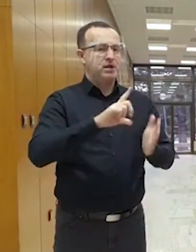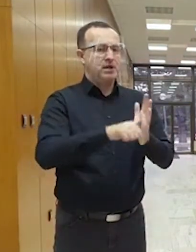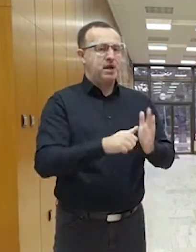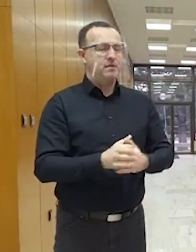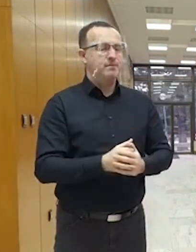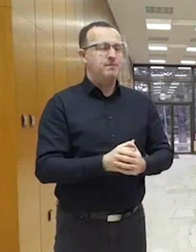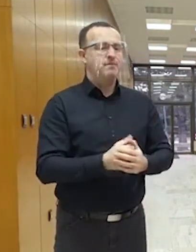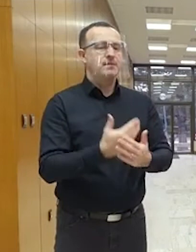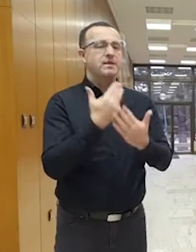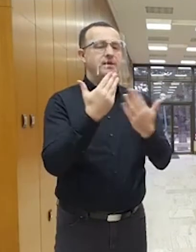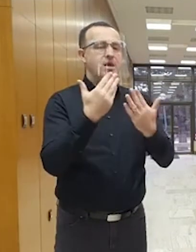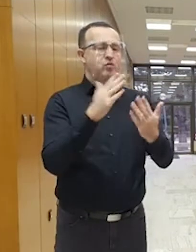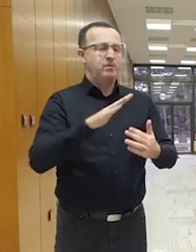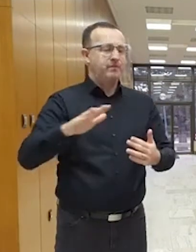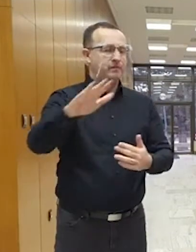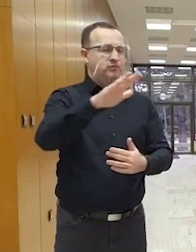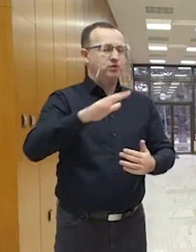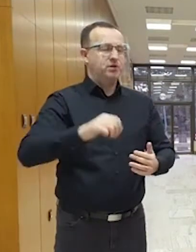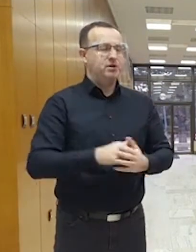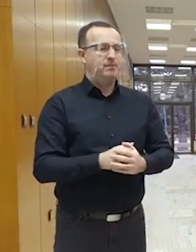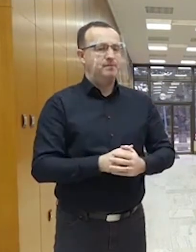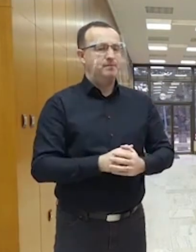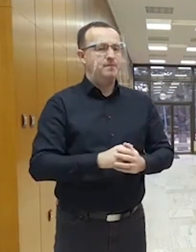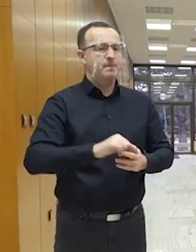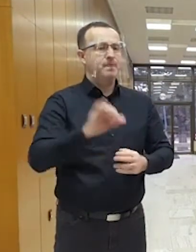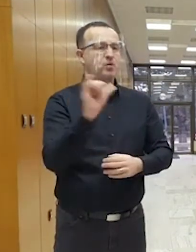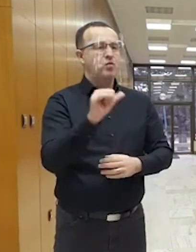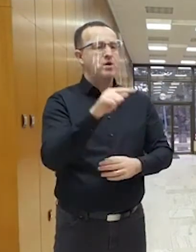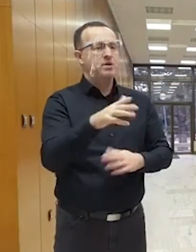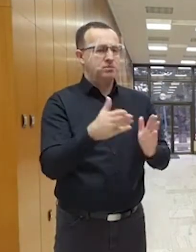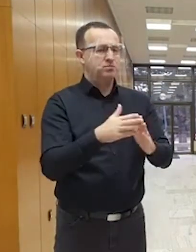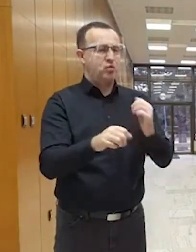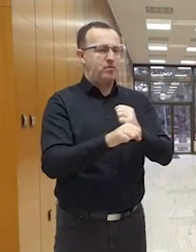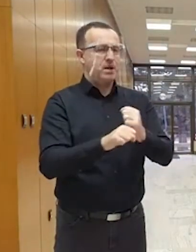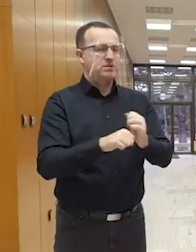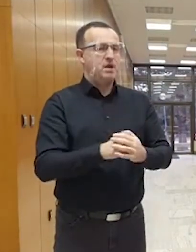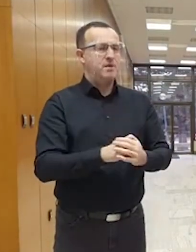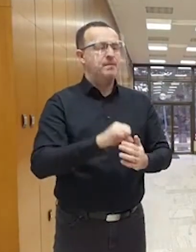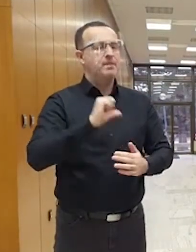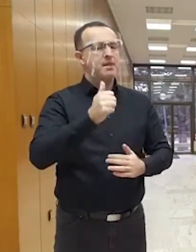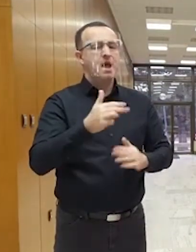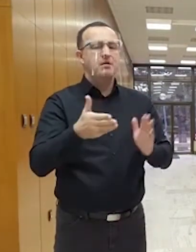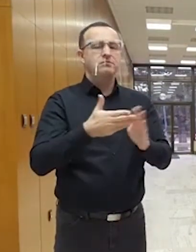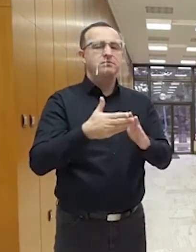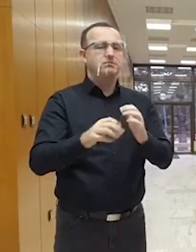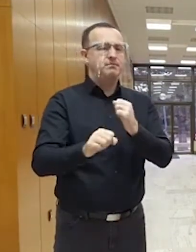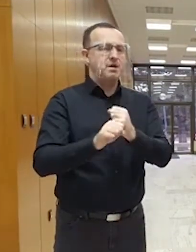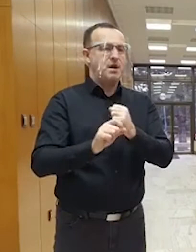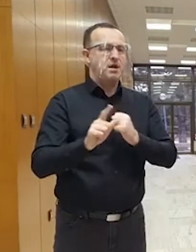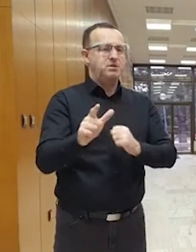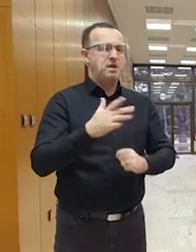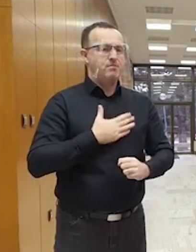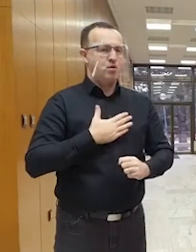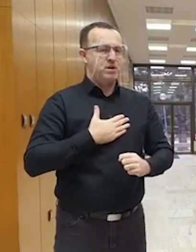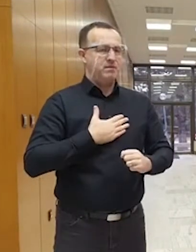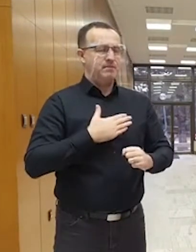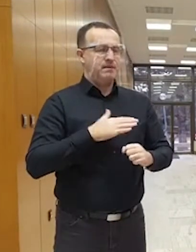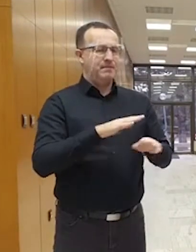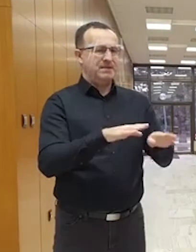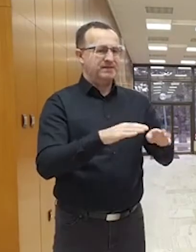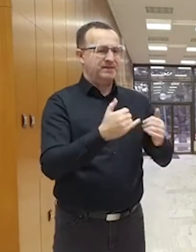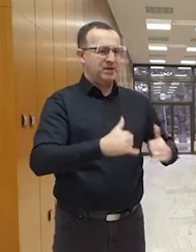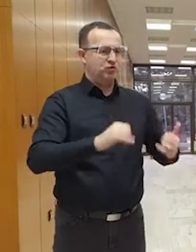Ďakujem z tohto miesta všetkým, ktorí na ne spolupracovali. Najtesnejšia to bola spolupráca medzi môjim rezortom,